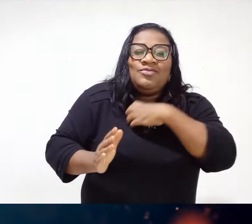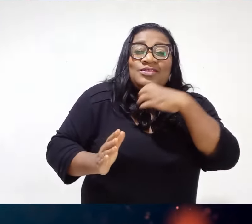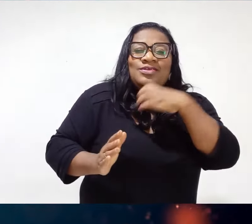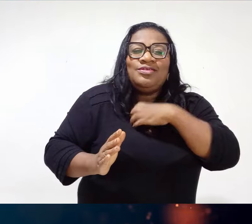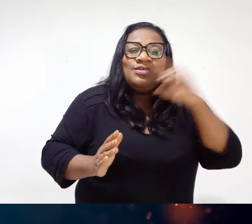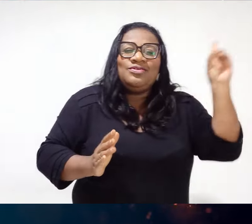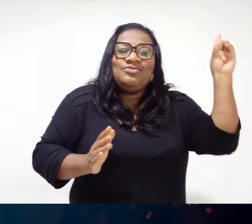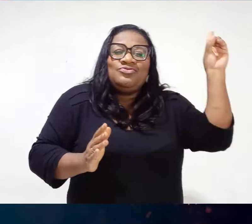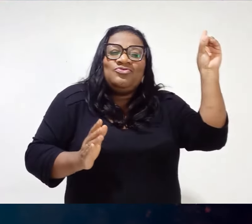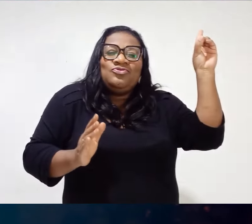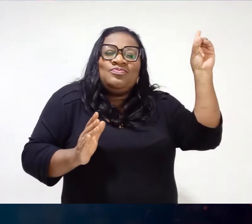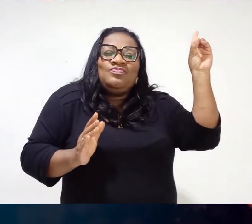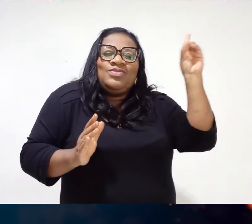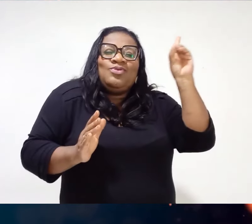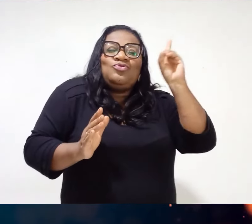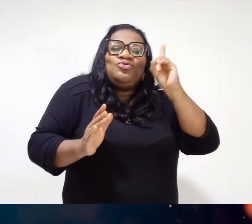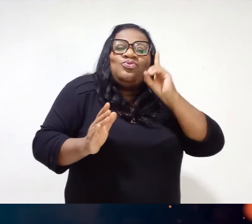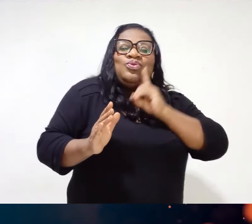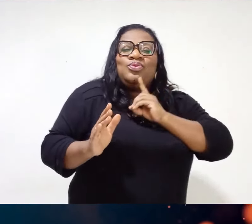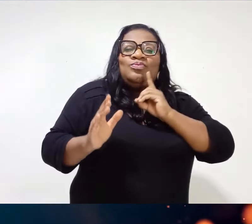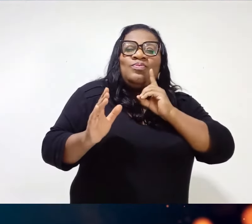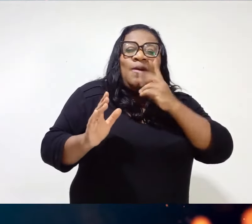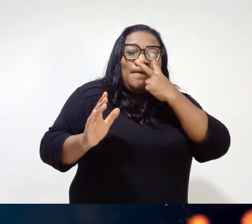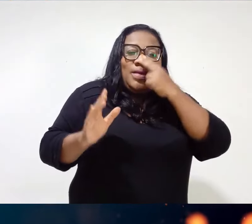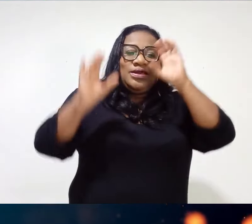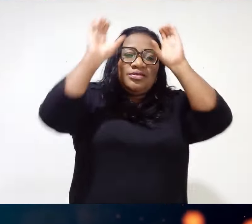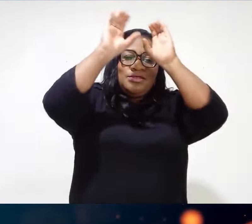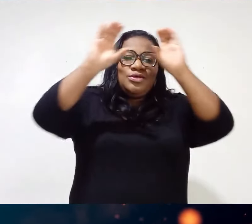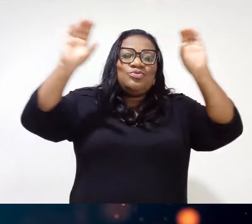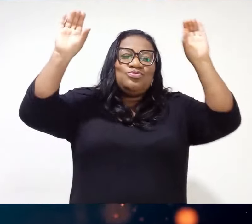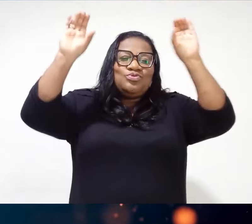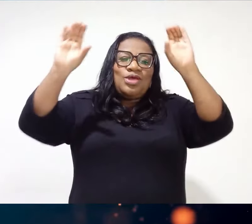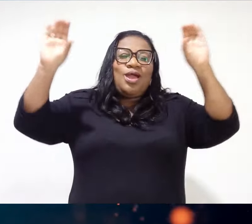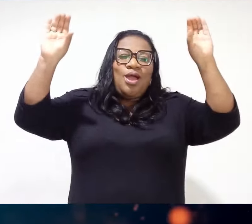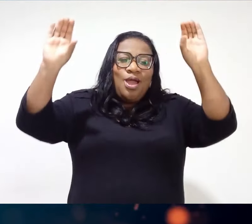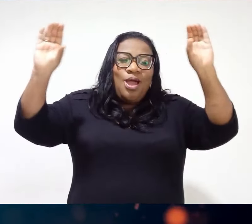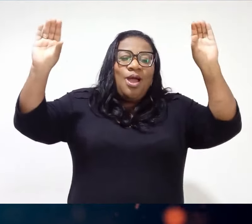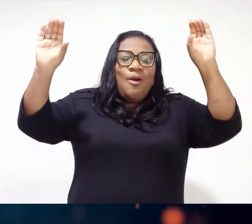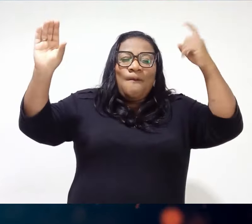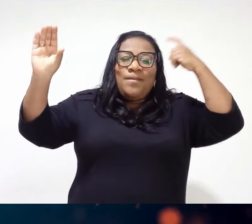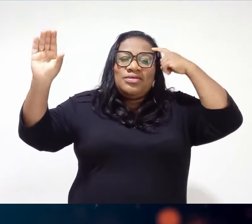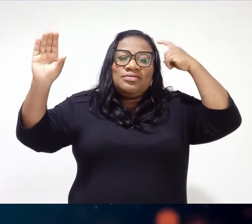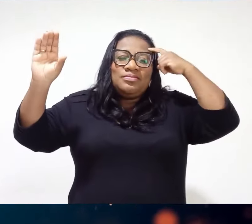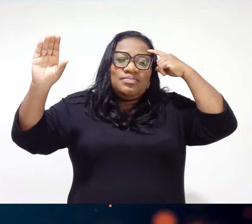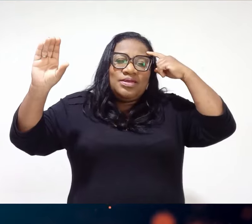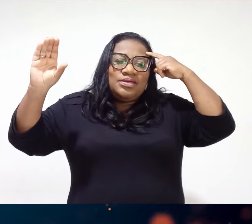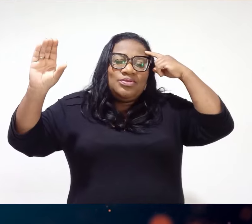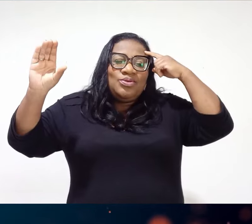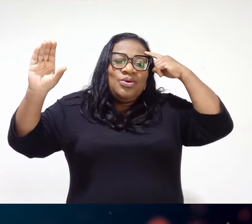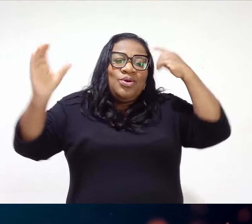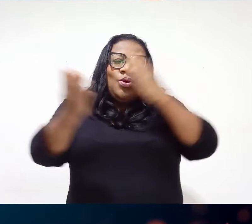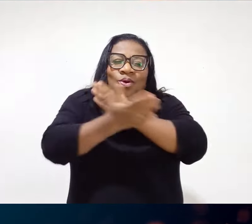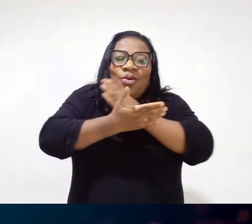conecta com o céu Pode perceber Parece que o teu coração mexe O teu pensamento Você faz isso aqui, ó E ajoelha